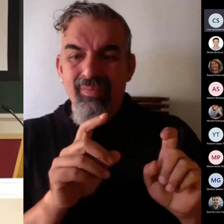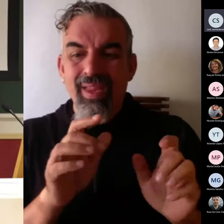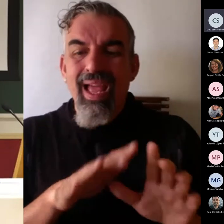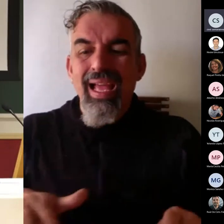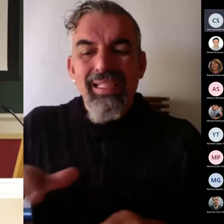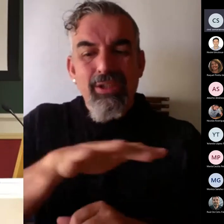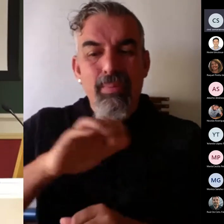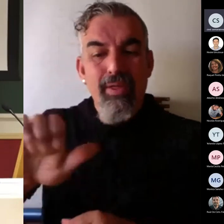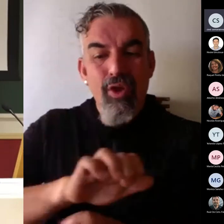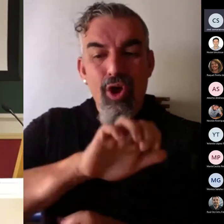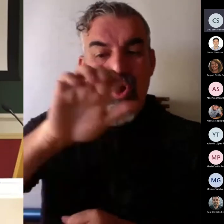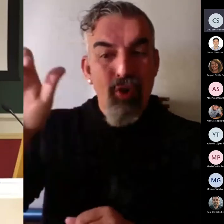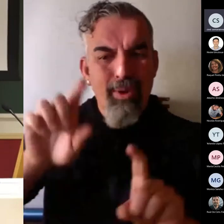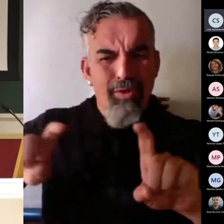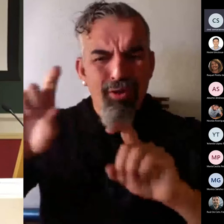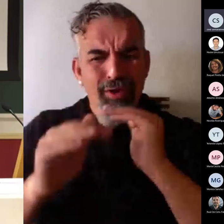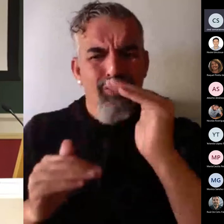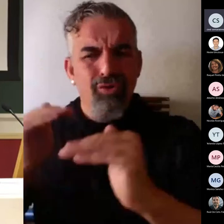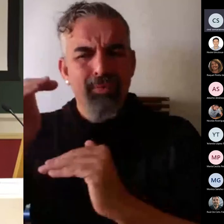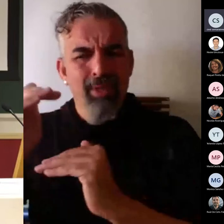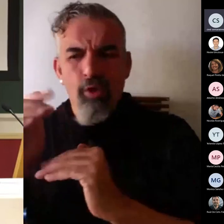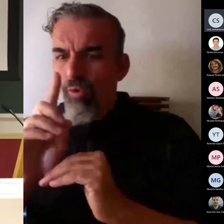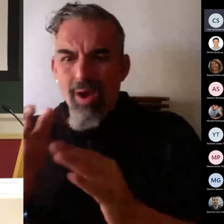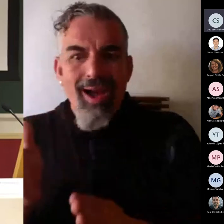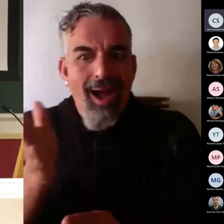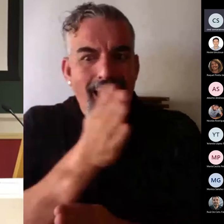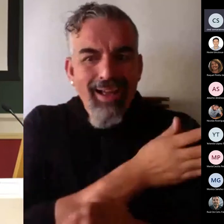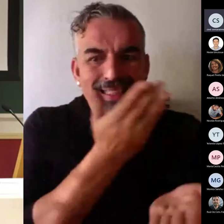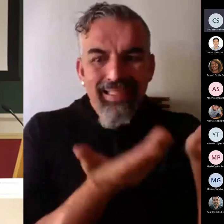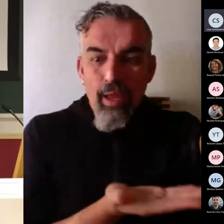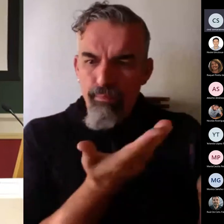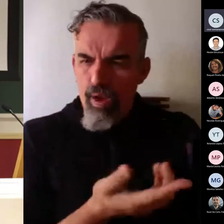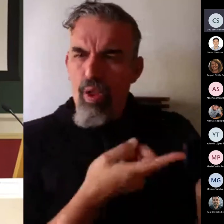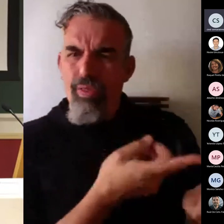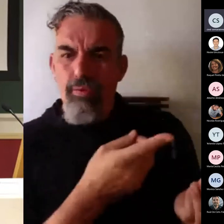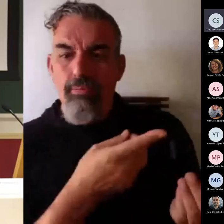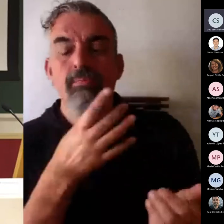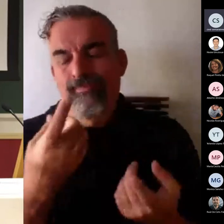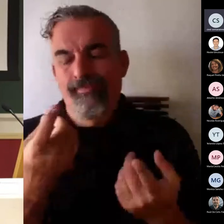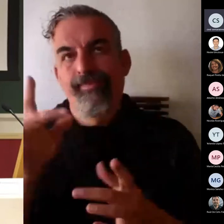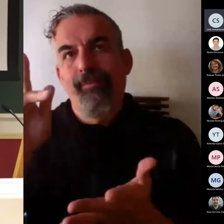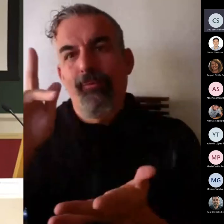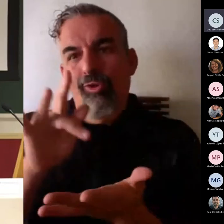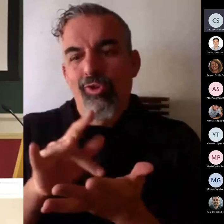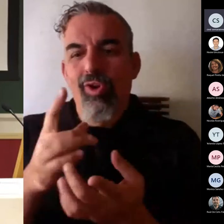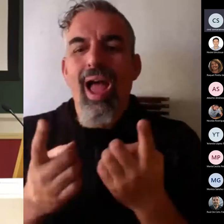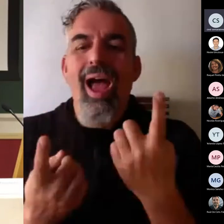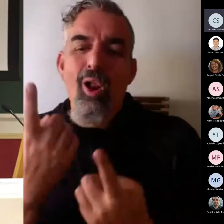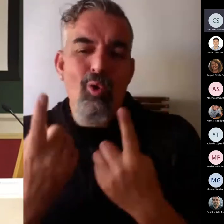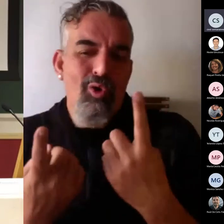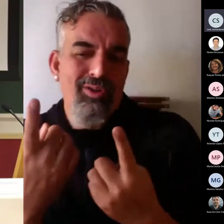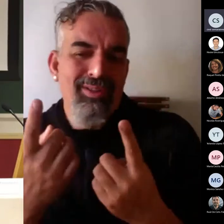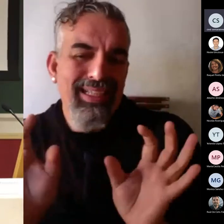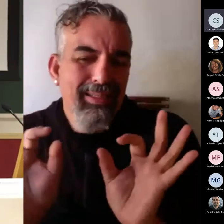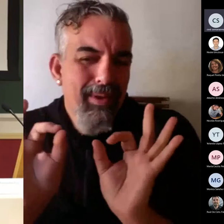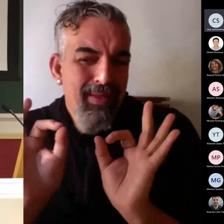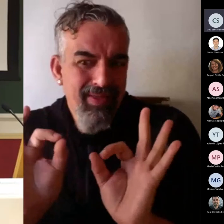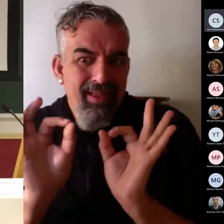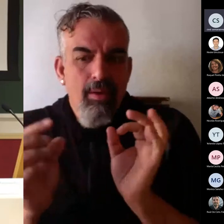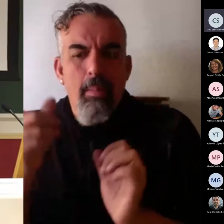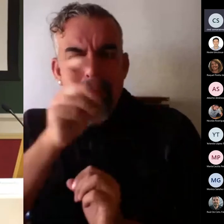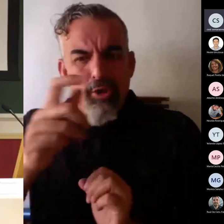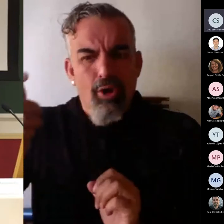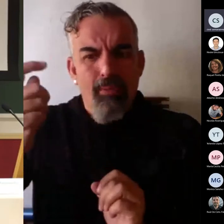Superior, una enseñanza realmente… Y hay grandes excepciones y grandes profesionales que han hecho cosas